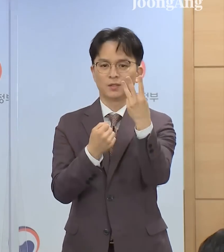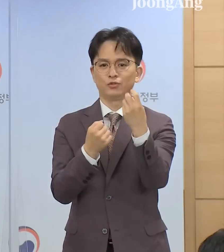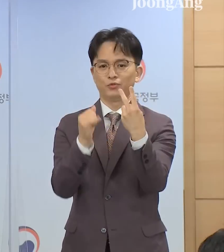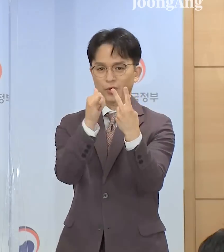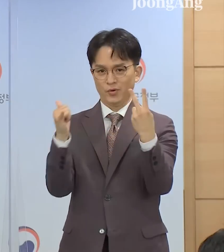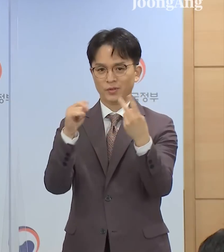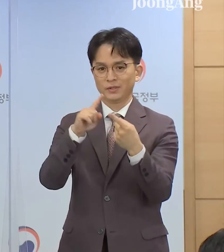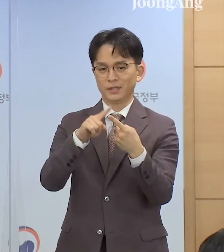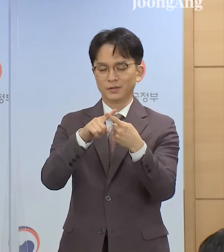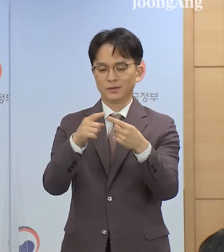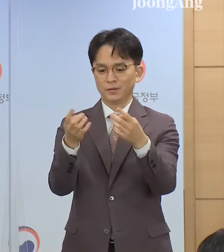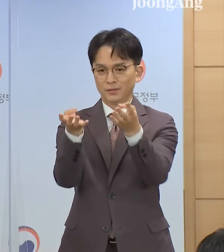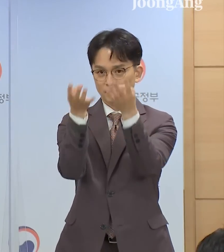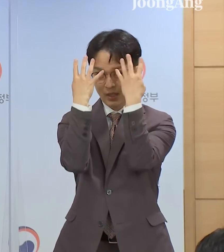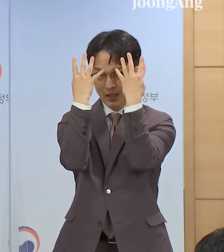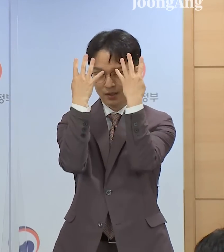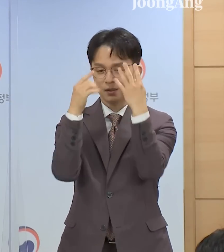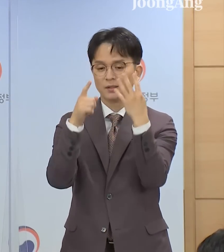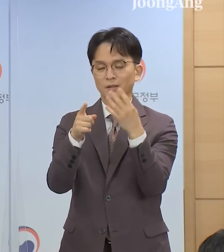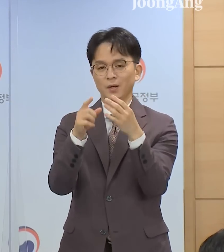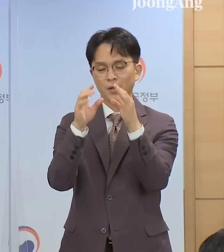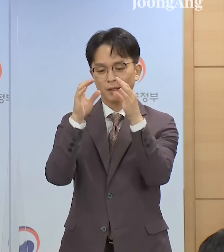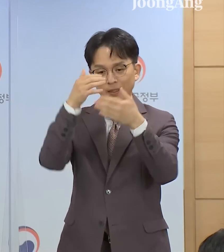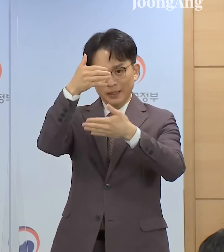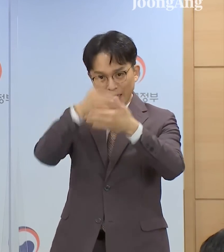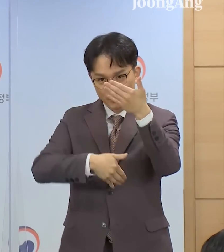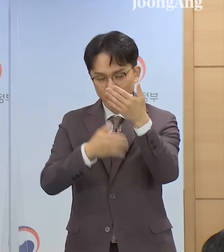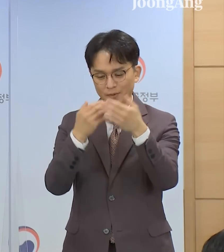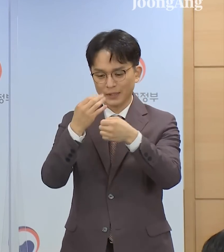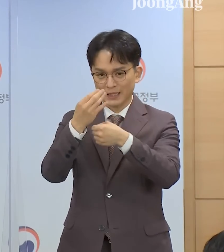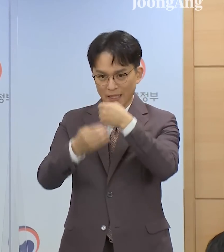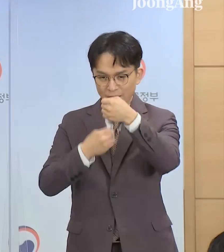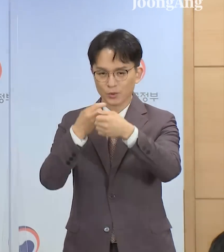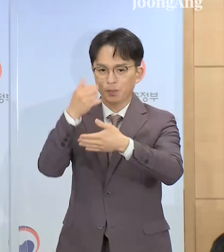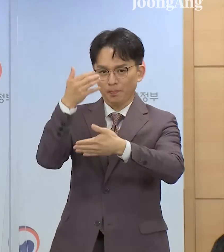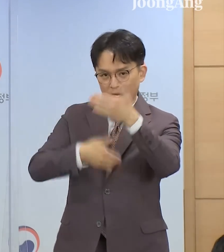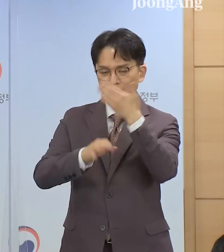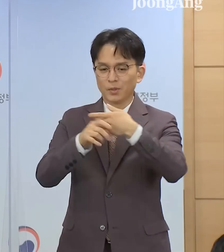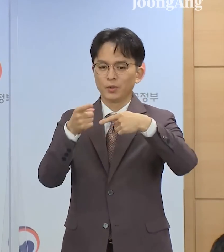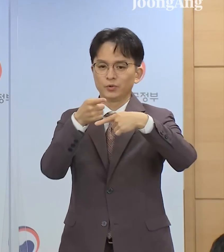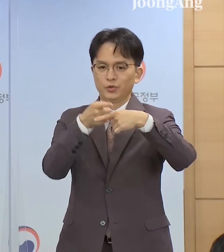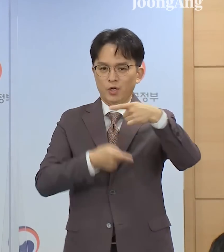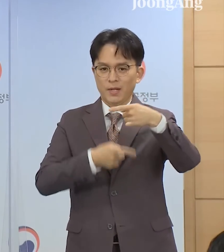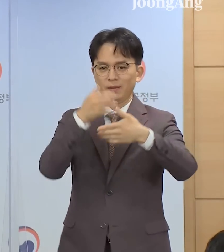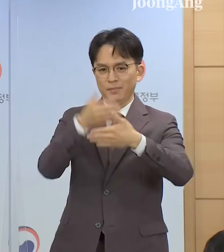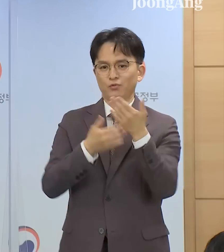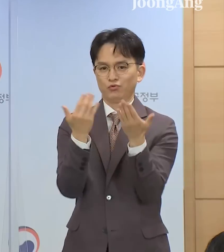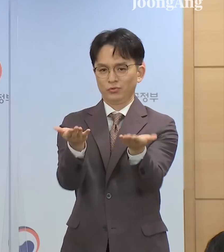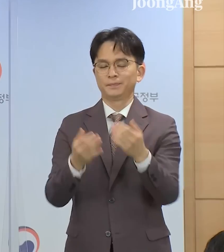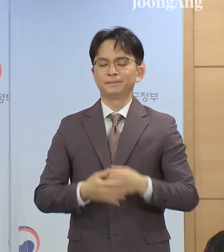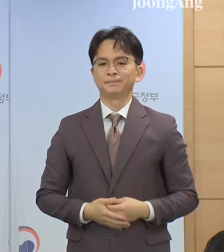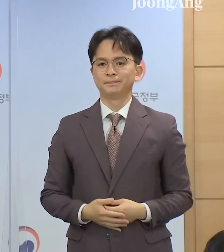형집행률 정도에 따라서 남은 형의 집행을 면제하거나 절반을 감경합니다.